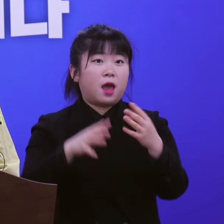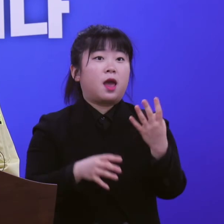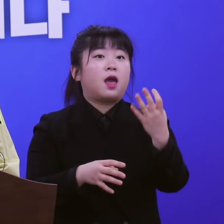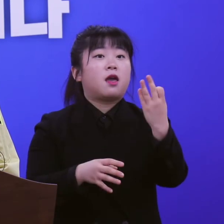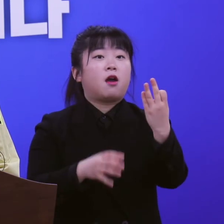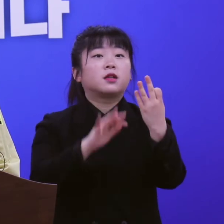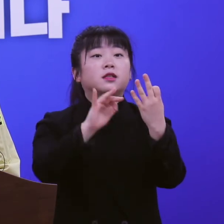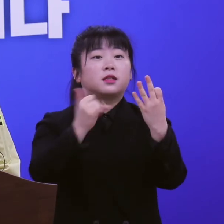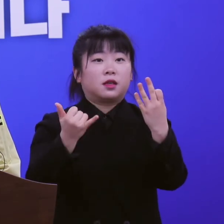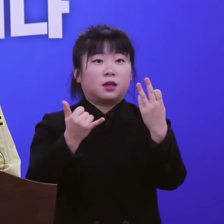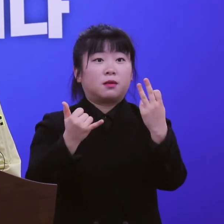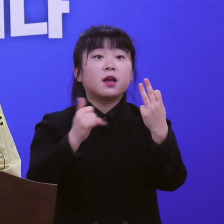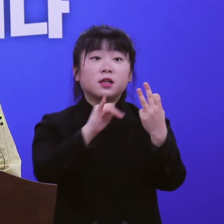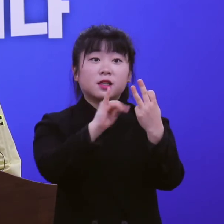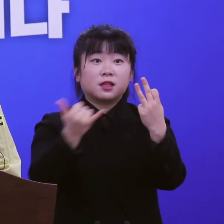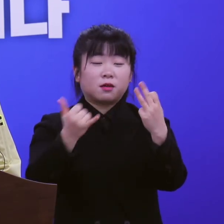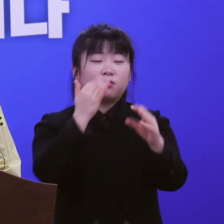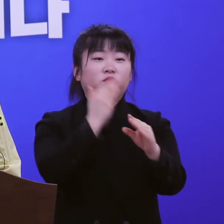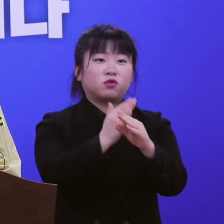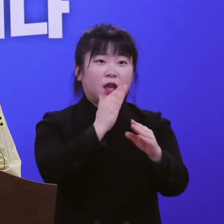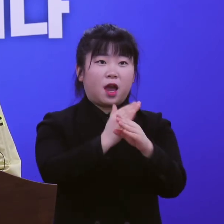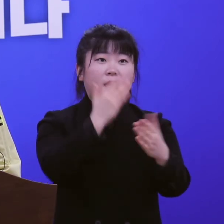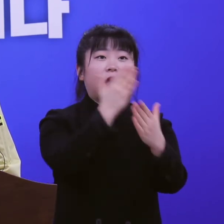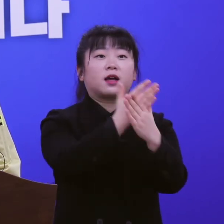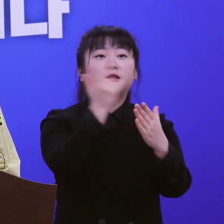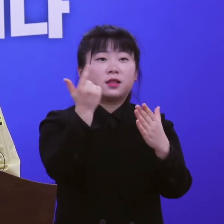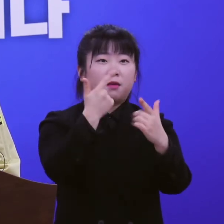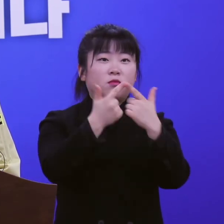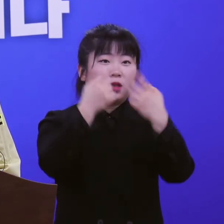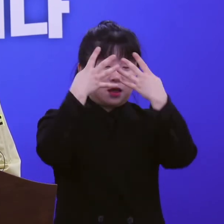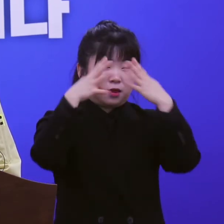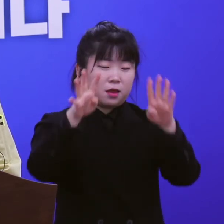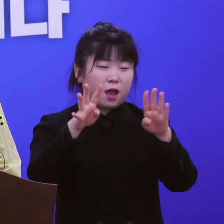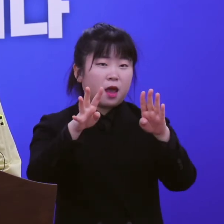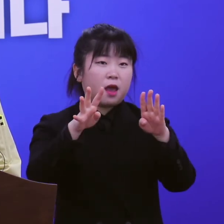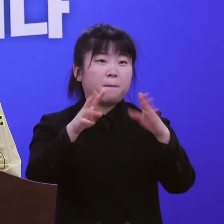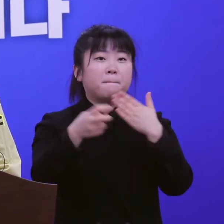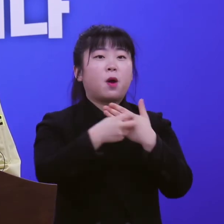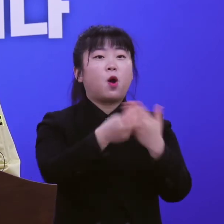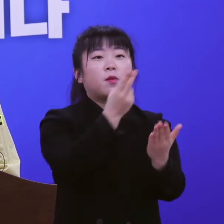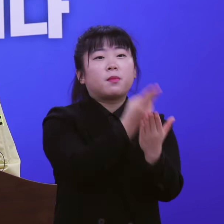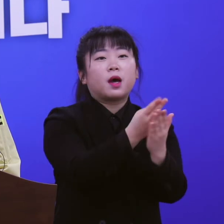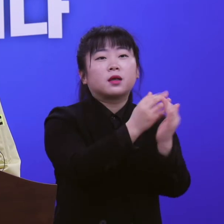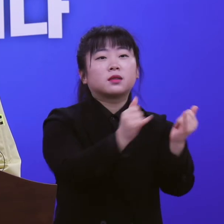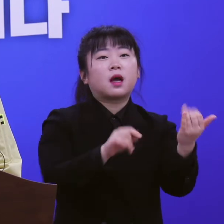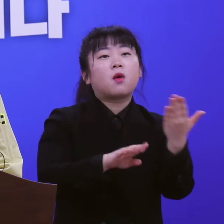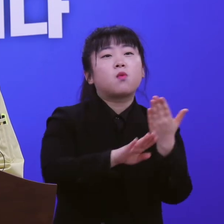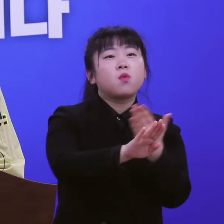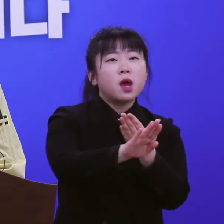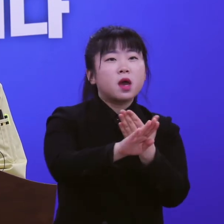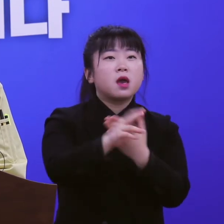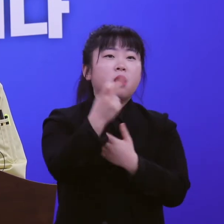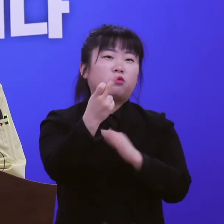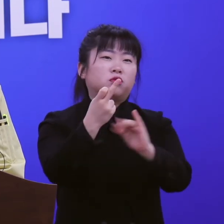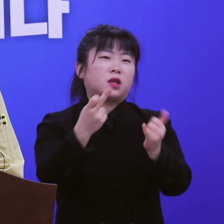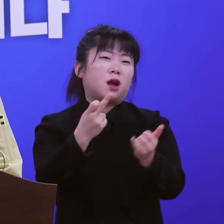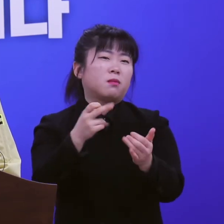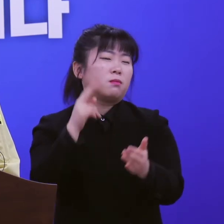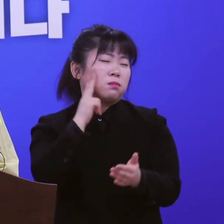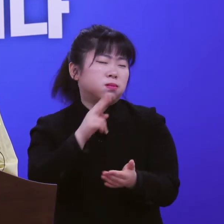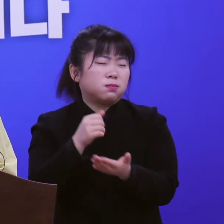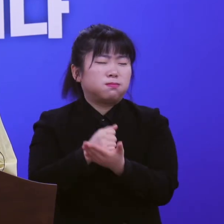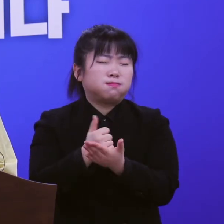중, 양산부산대병원에 입원한 1명을 제외한 총 12명입니다. 현재 도내